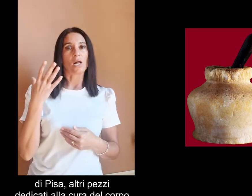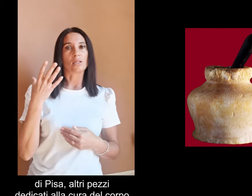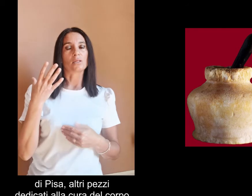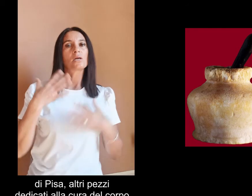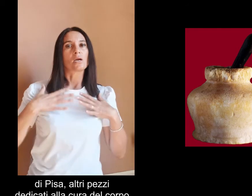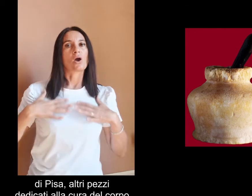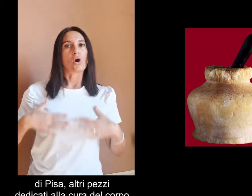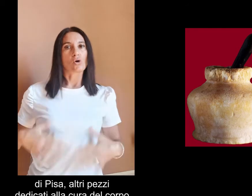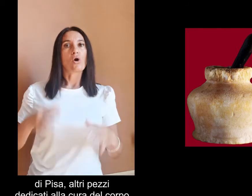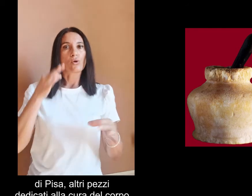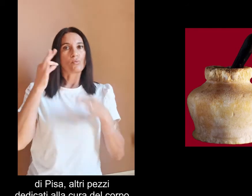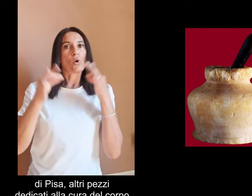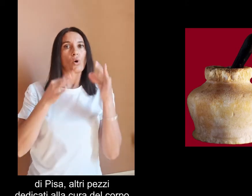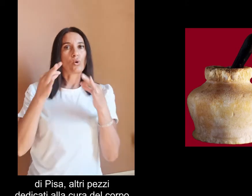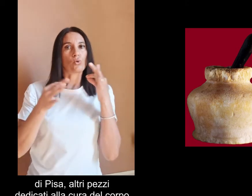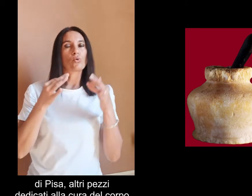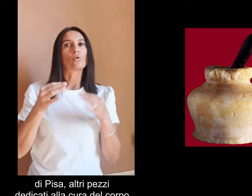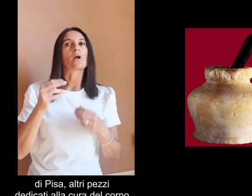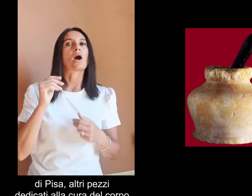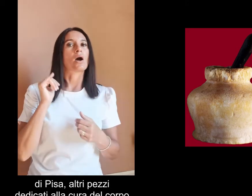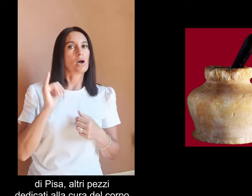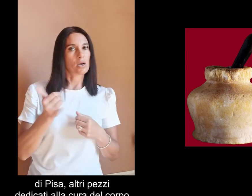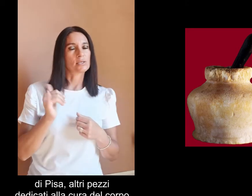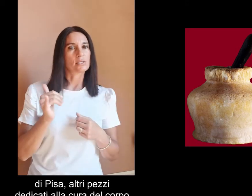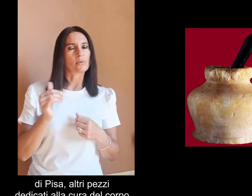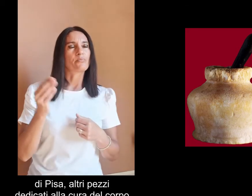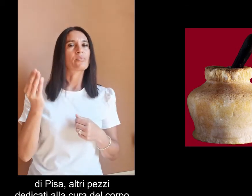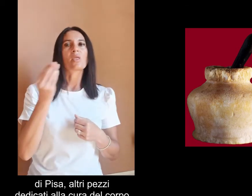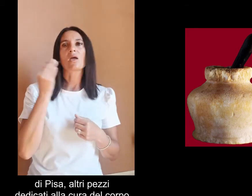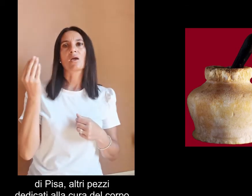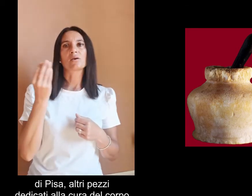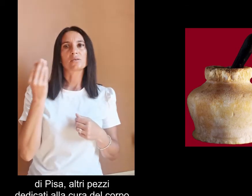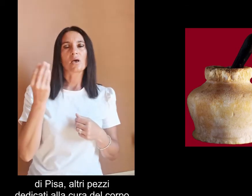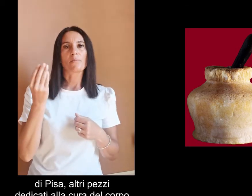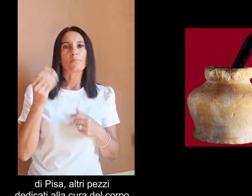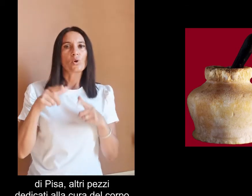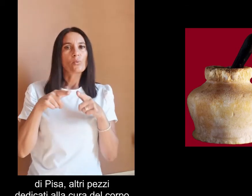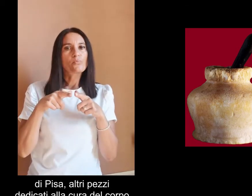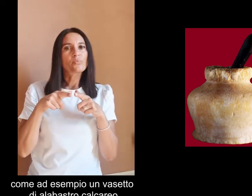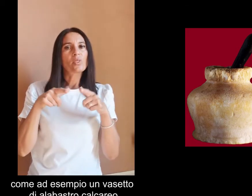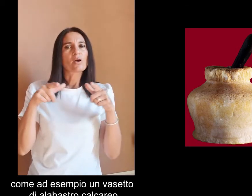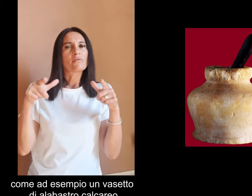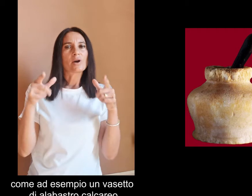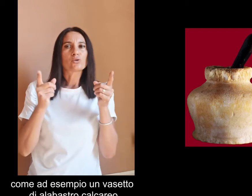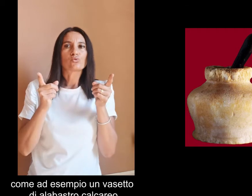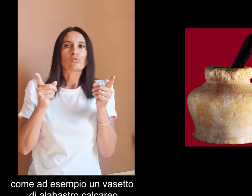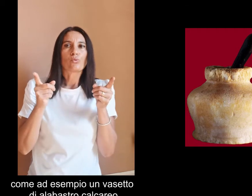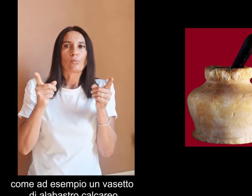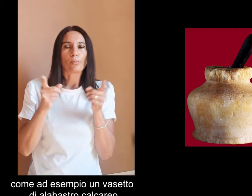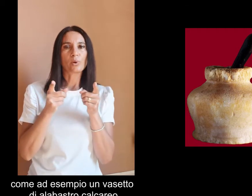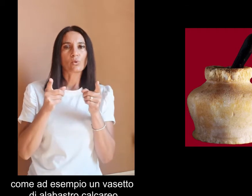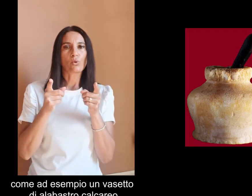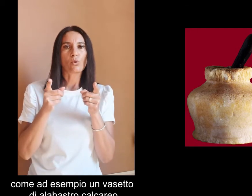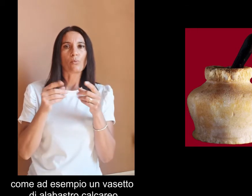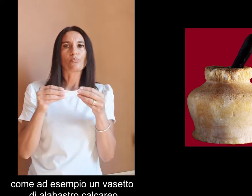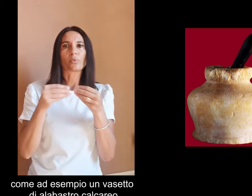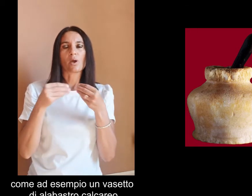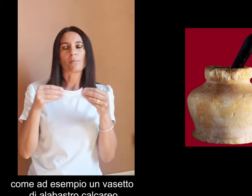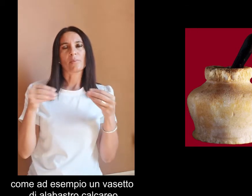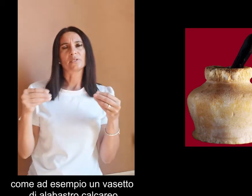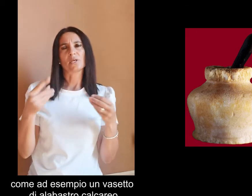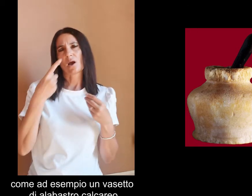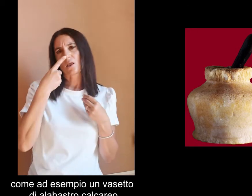pezzi dedicati alla cura del corpo come ad